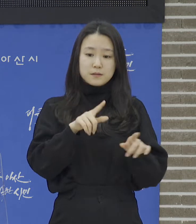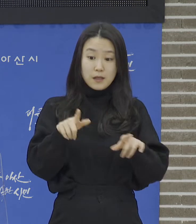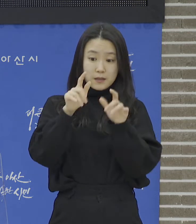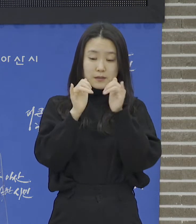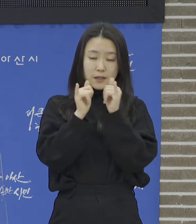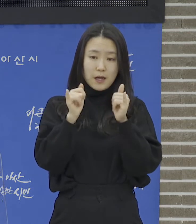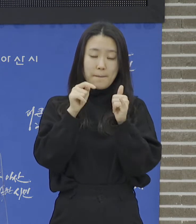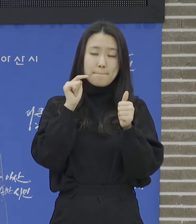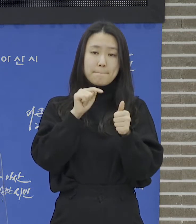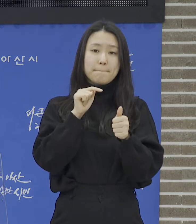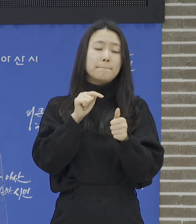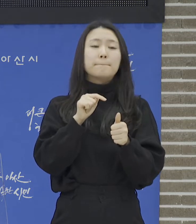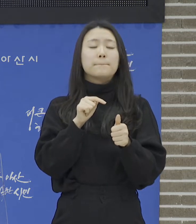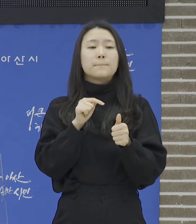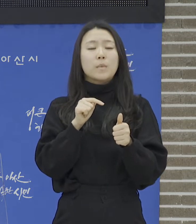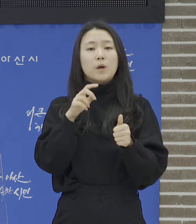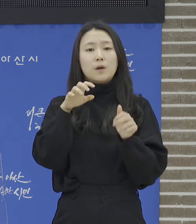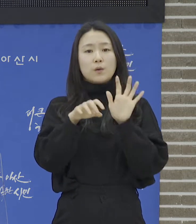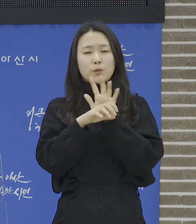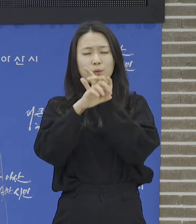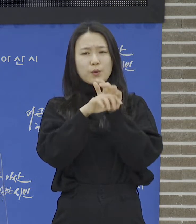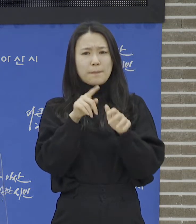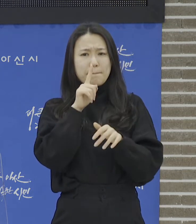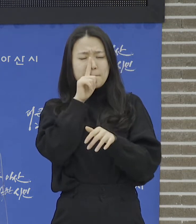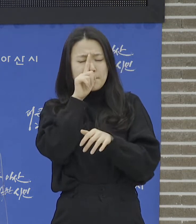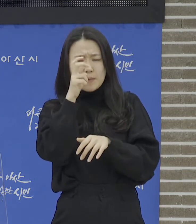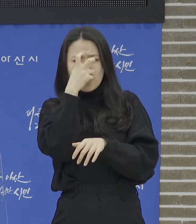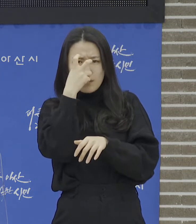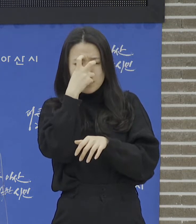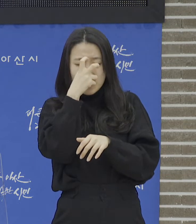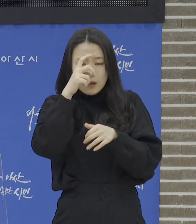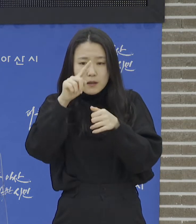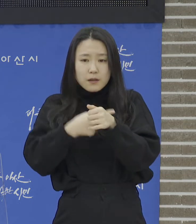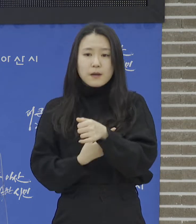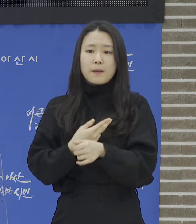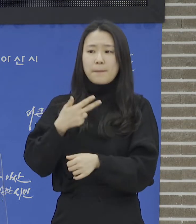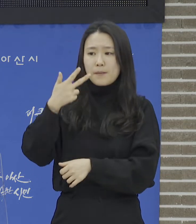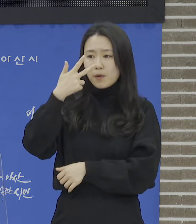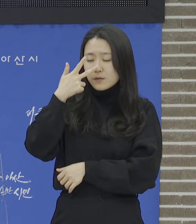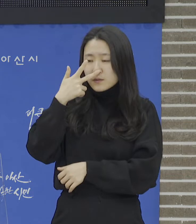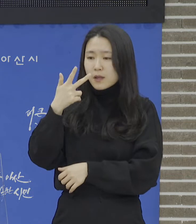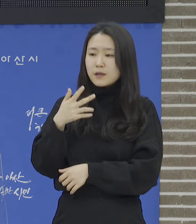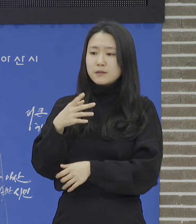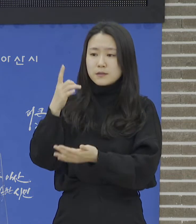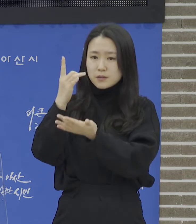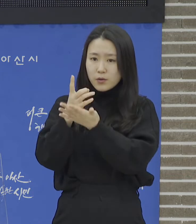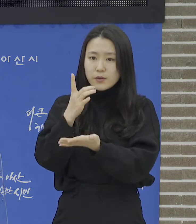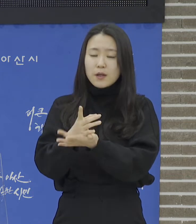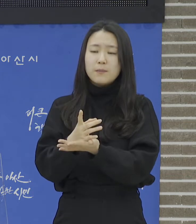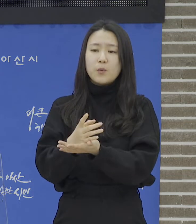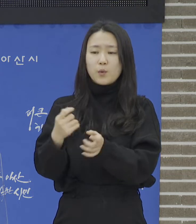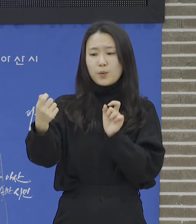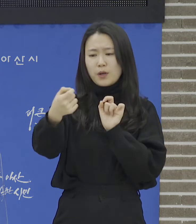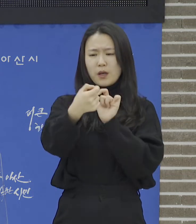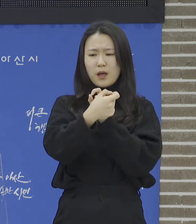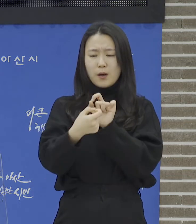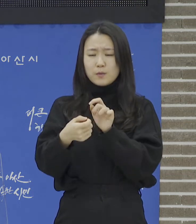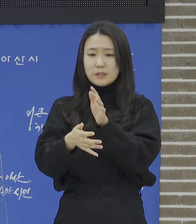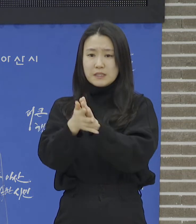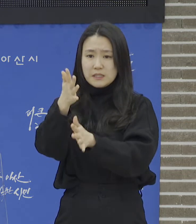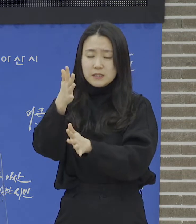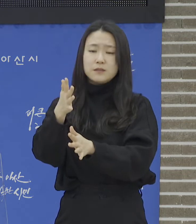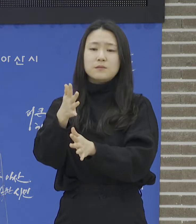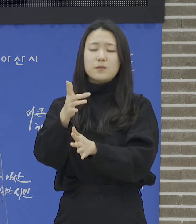우리시와 천안시, 평택시, 삼계시와 협력을 통해 거주지 관계없이 편리한